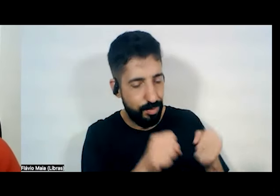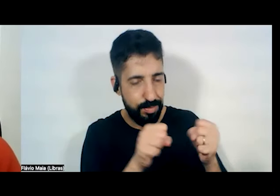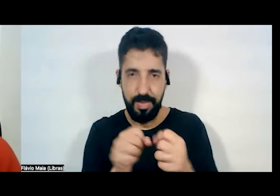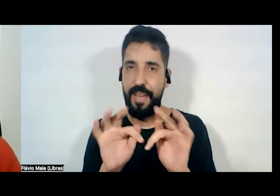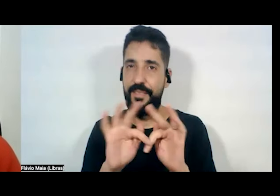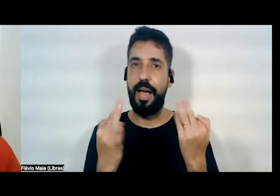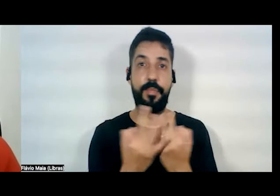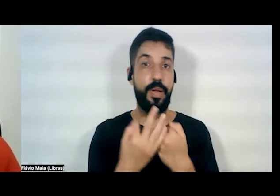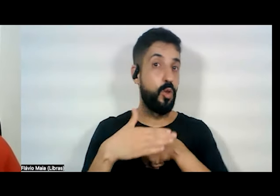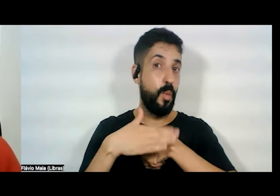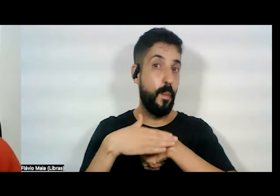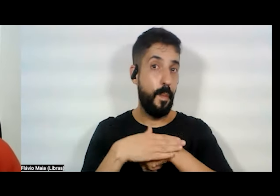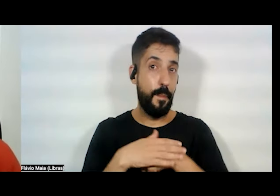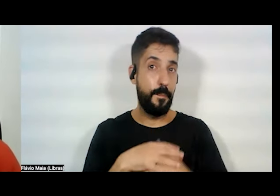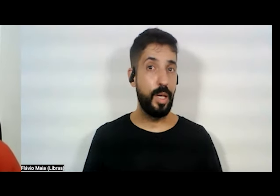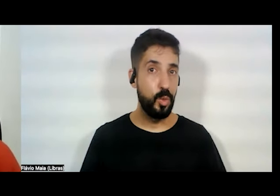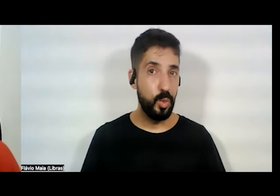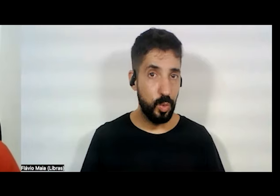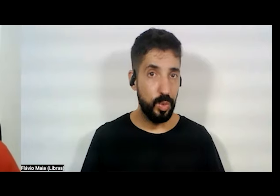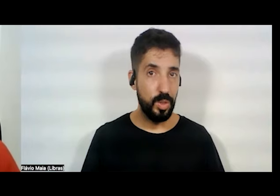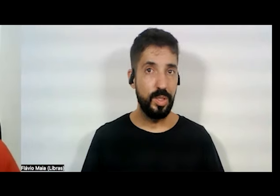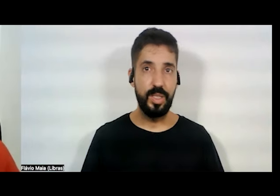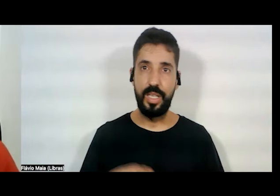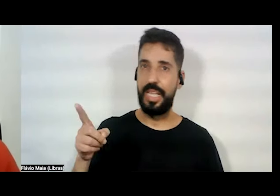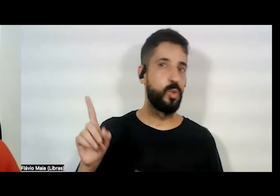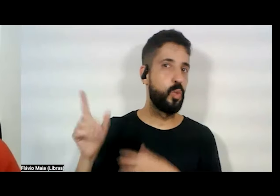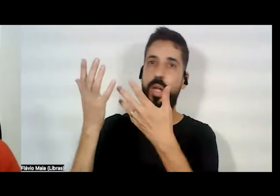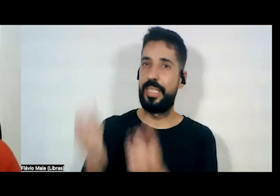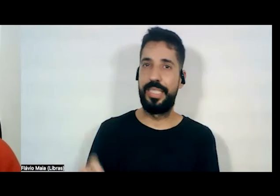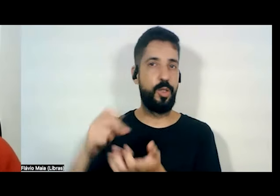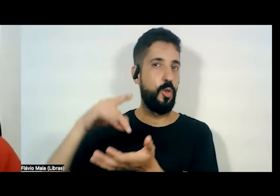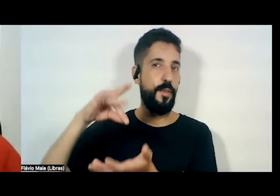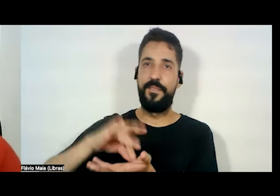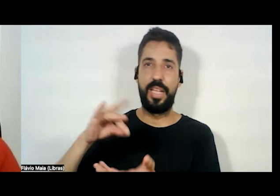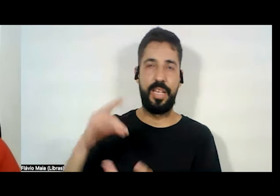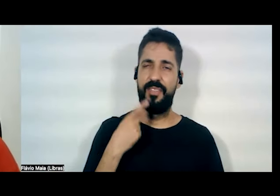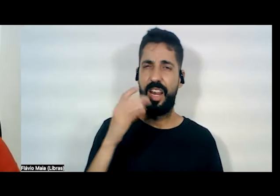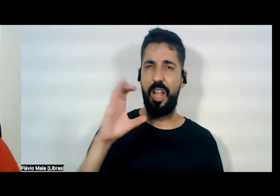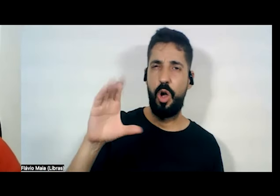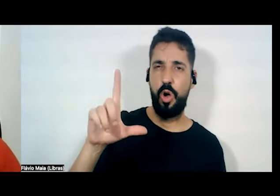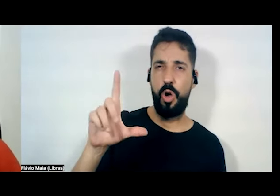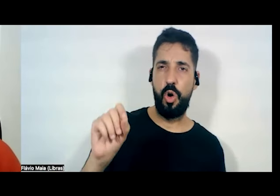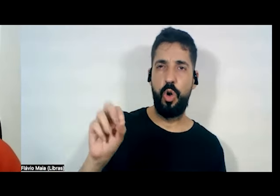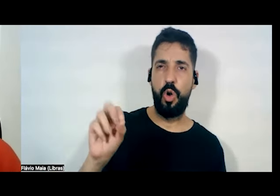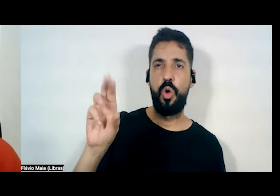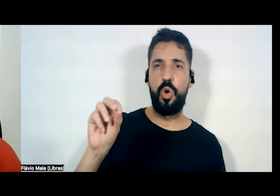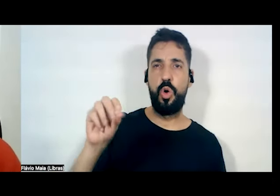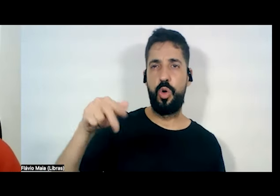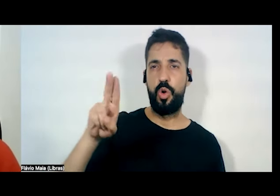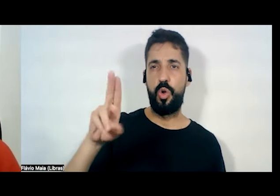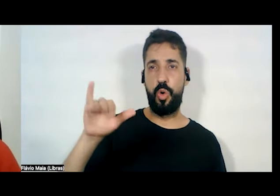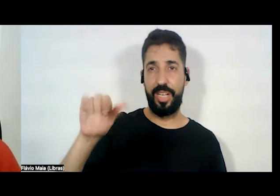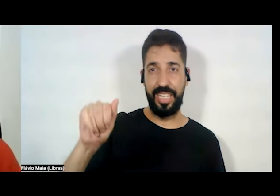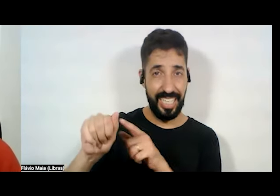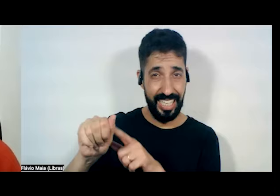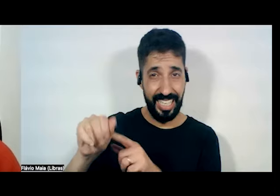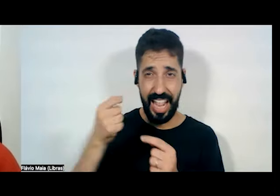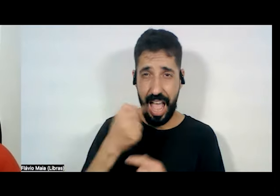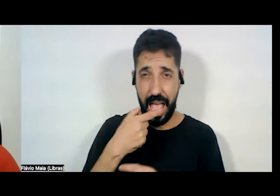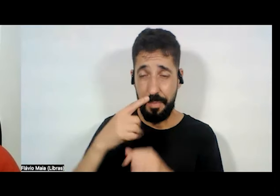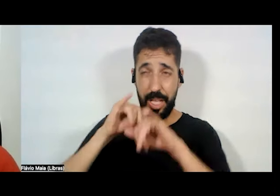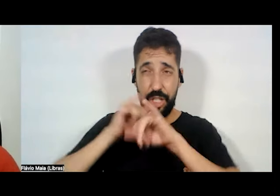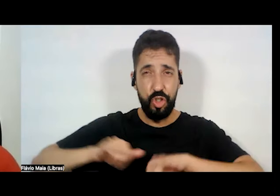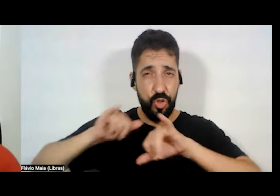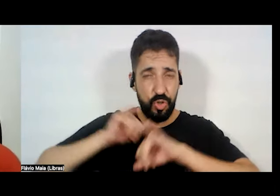que foram negacionistas e a cloroquina que eles divulgaram e distribuíram, levou